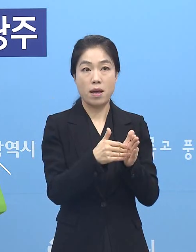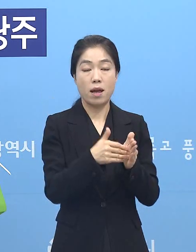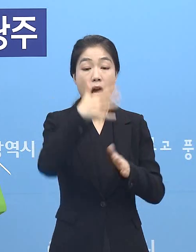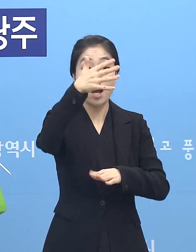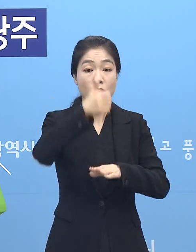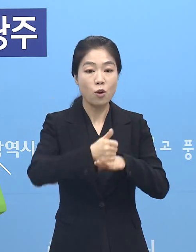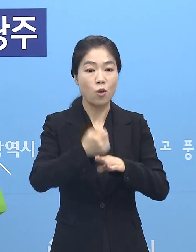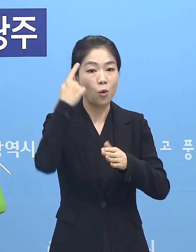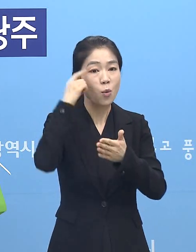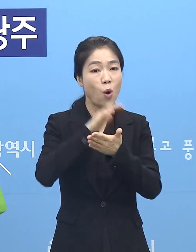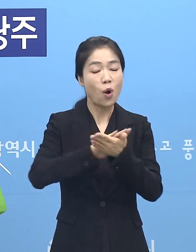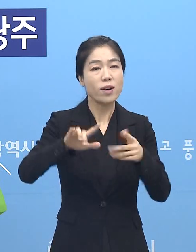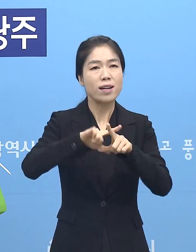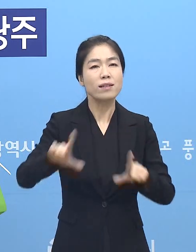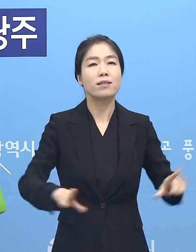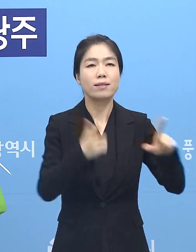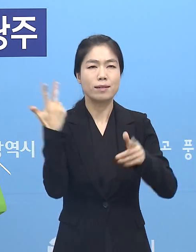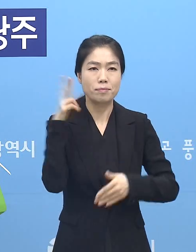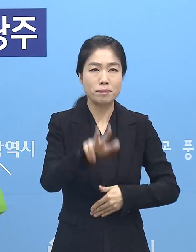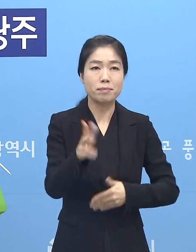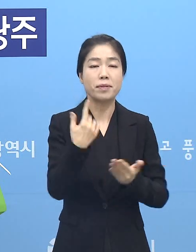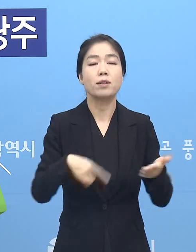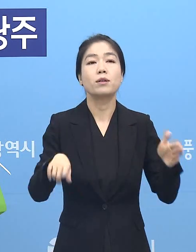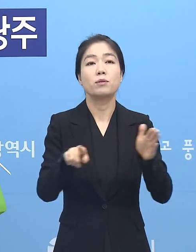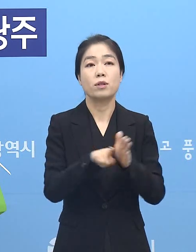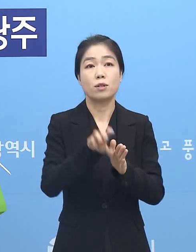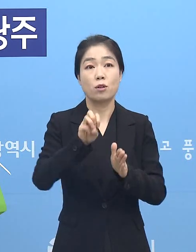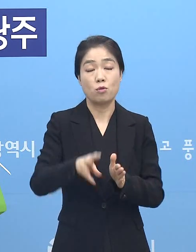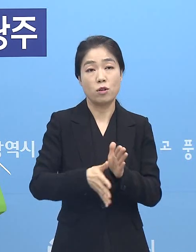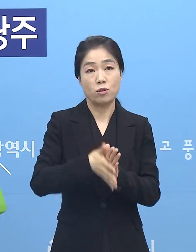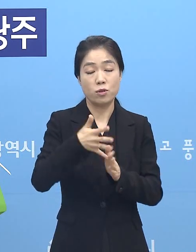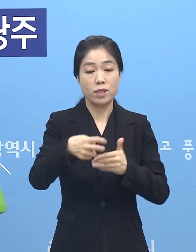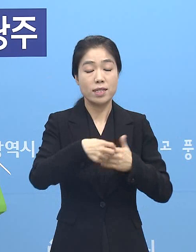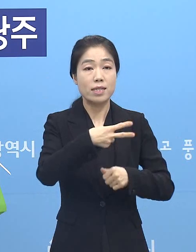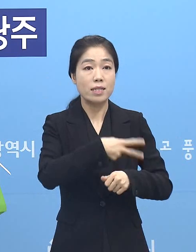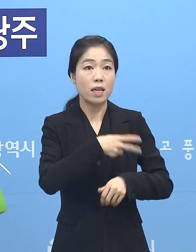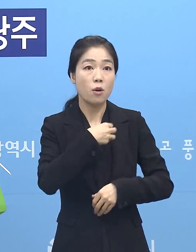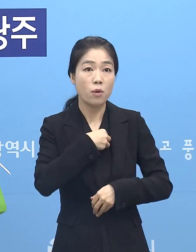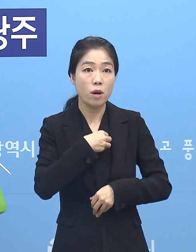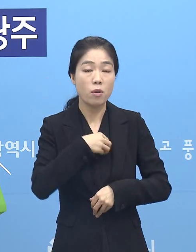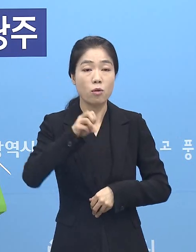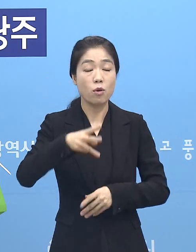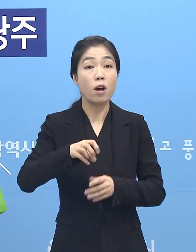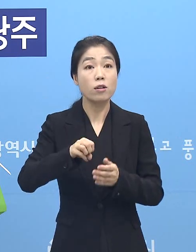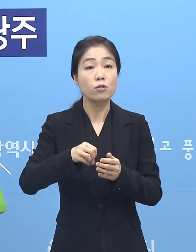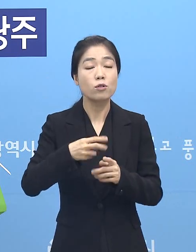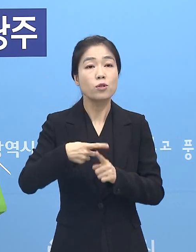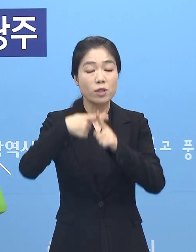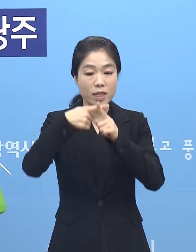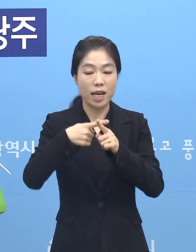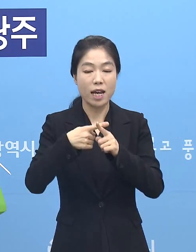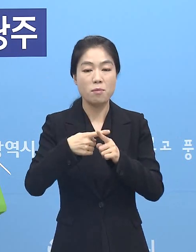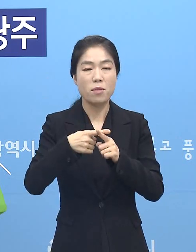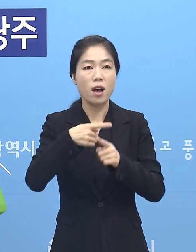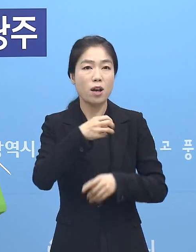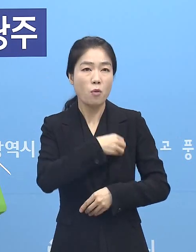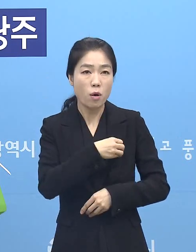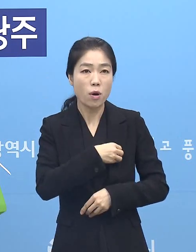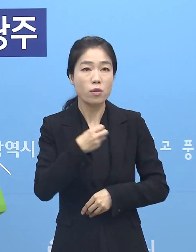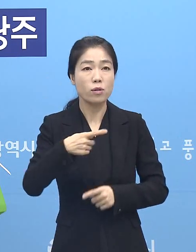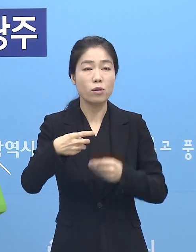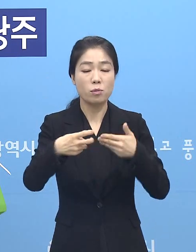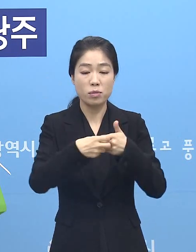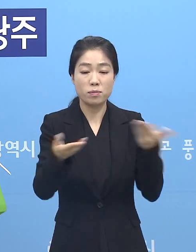평화롭던 일상으로 돌아갈 수 있도록 광주광역시 의사회원과 광주광역시 간호사회원 그리고